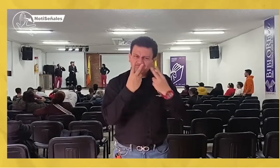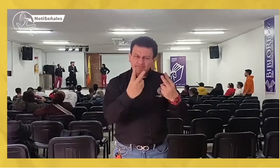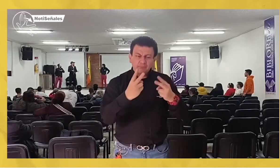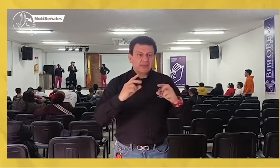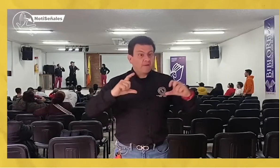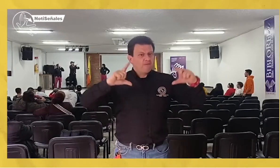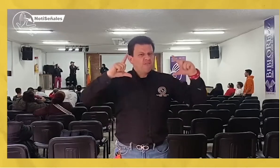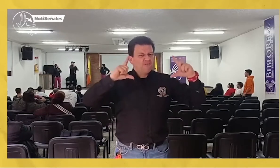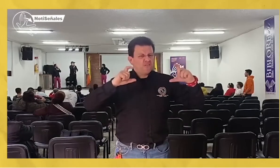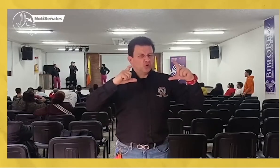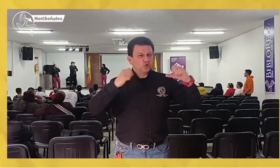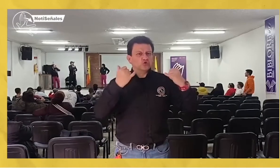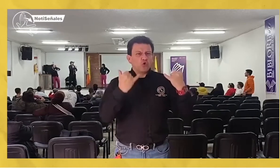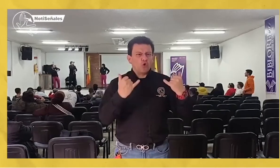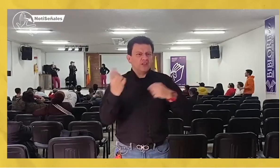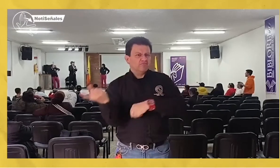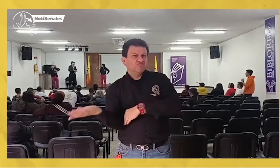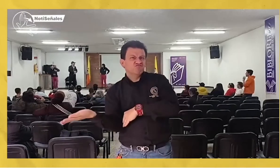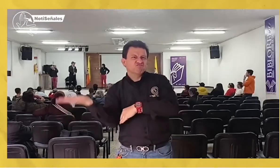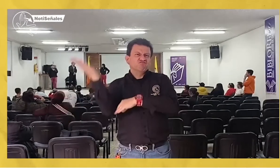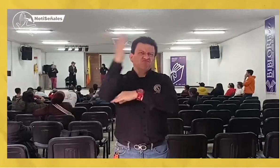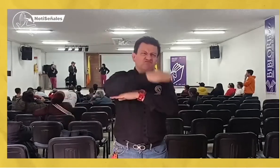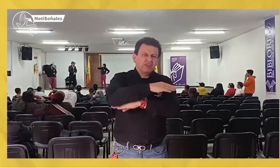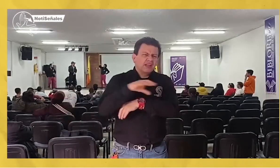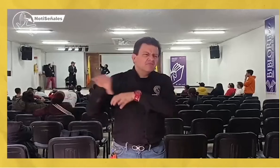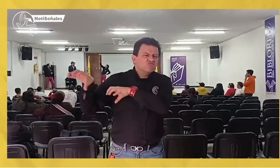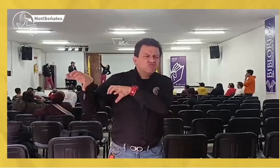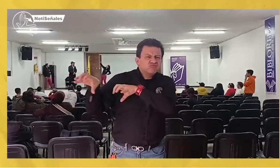vean las fotos que hemos tomado de la jornada del día de hoy.